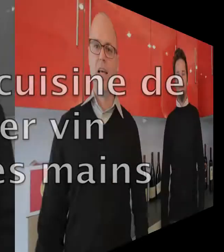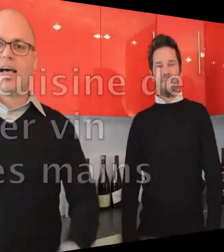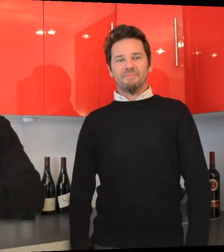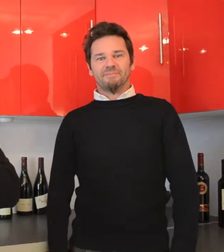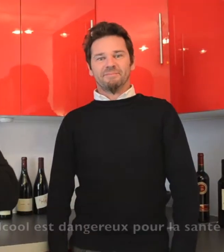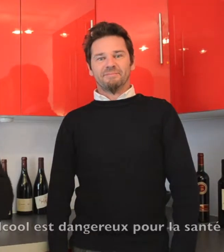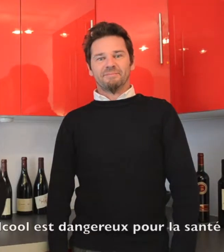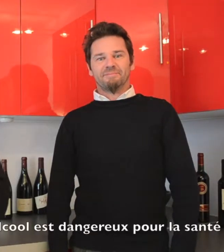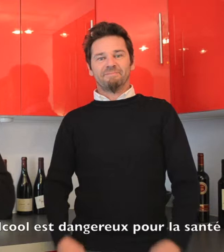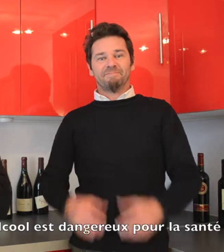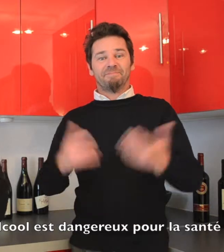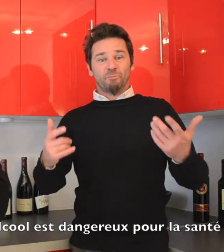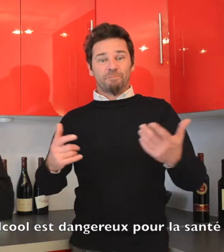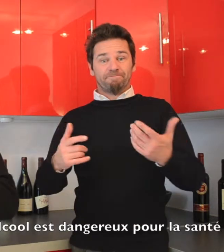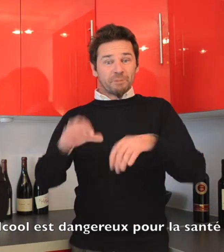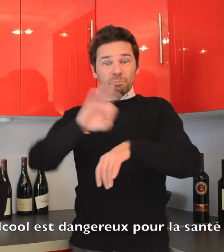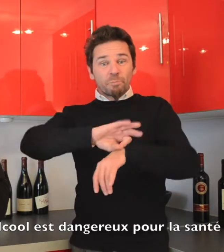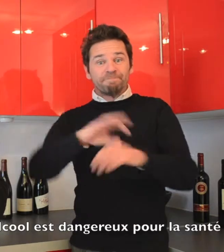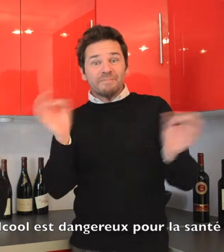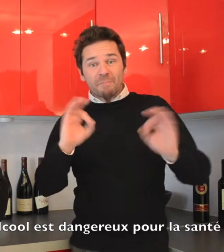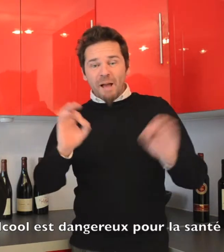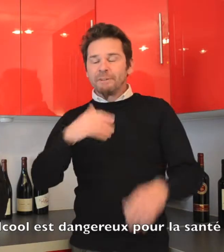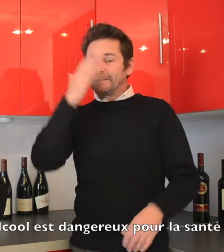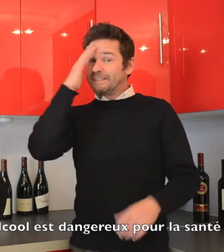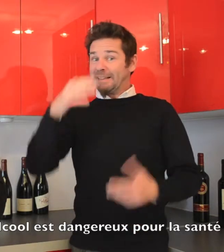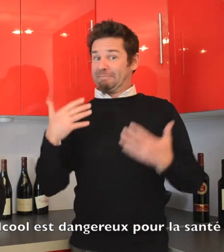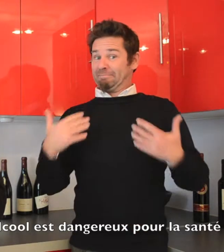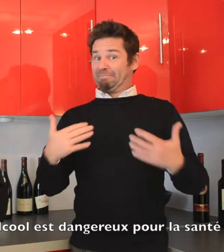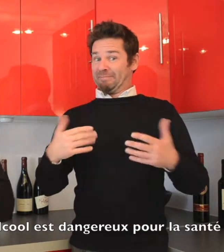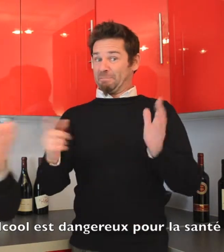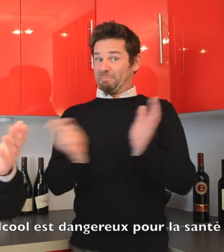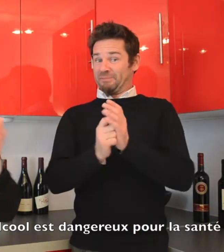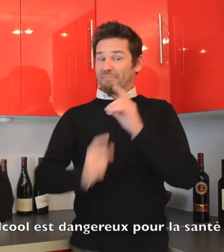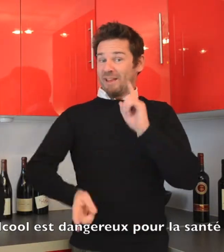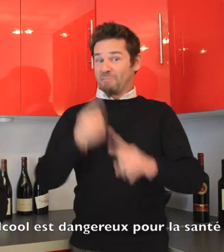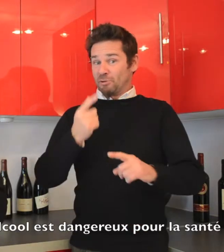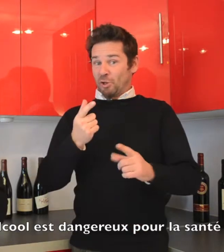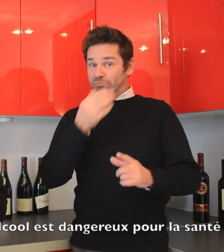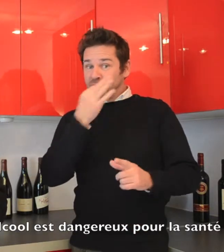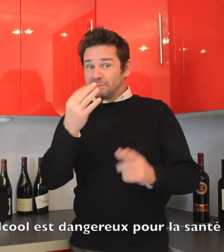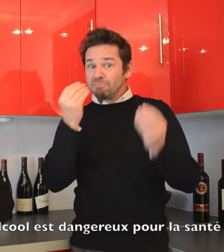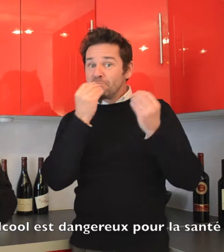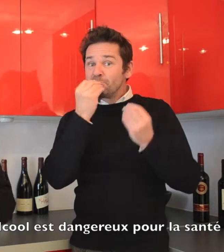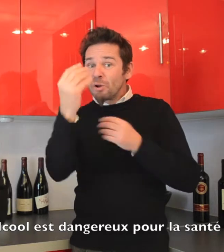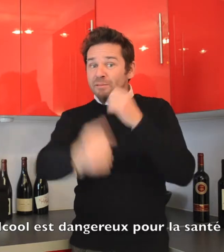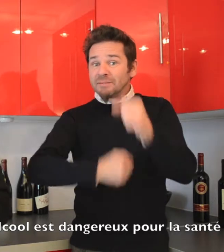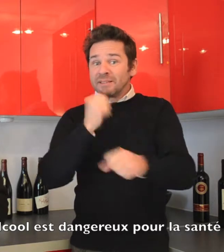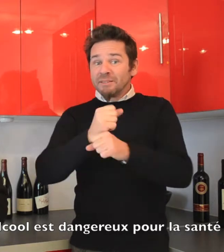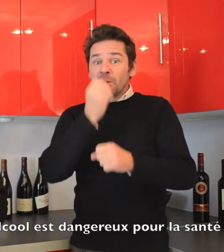Alors je n pas les montres mais je sais qu'il est important de vous souhaiter la bonne année. Bienvenue dans la cuisine de Parlez-Vins